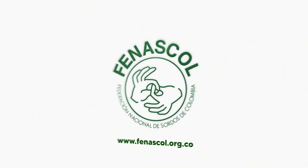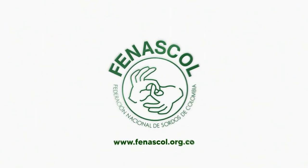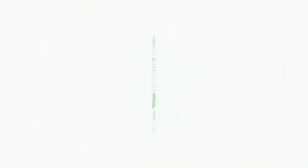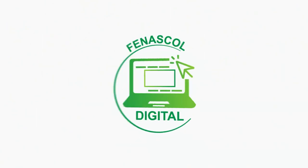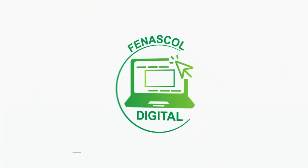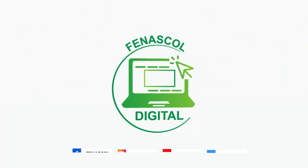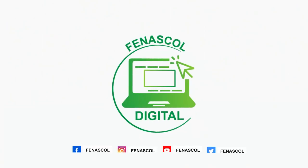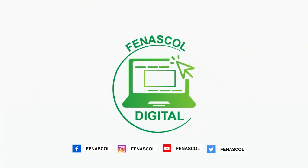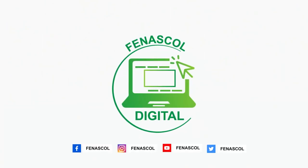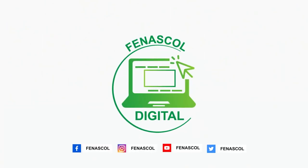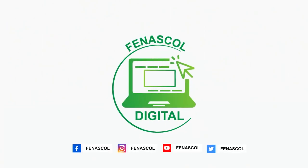FENASCOL.